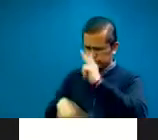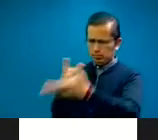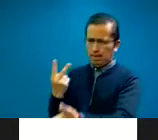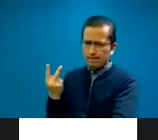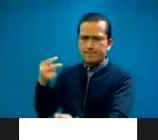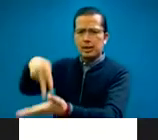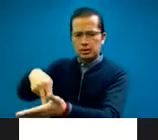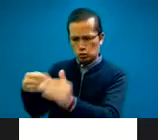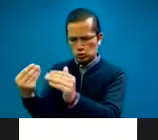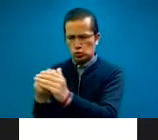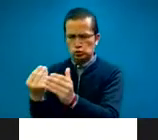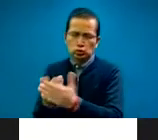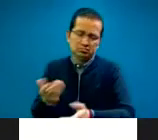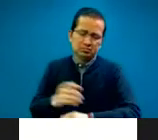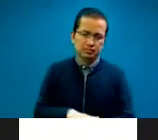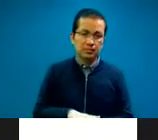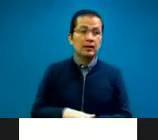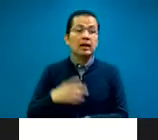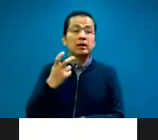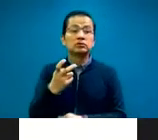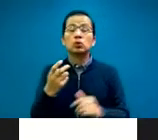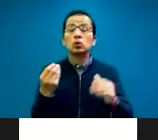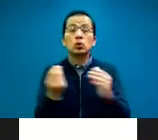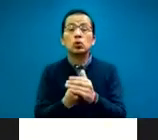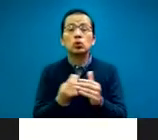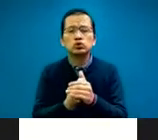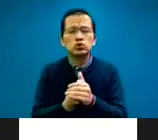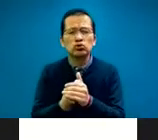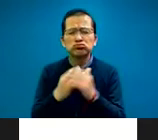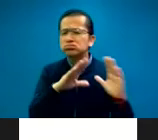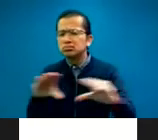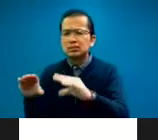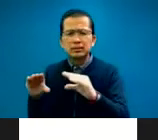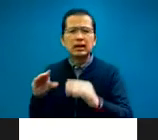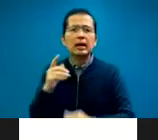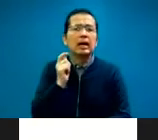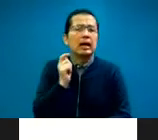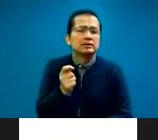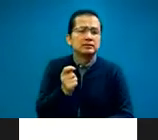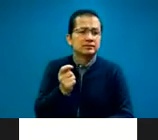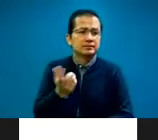donde todas estas capacitaciones llevan